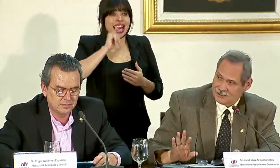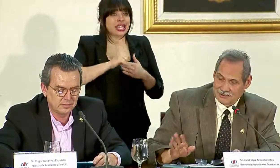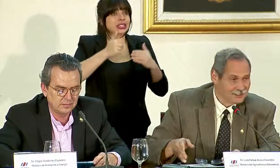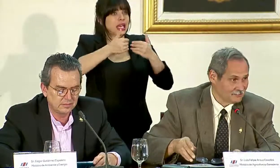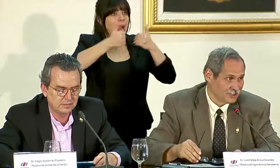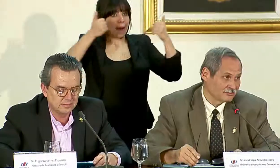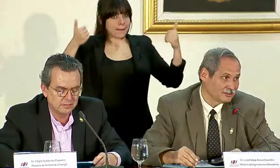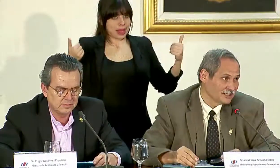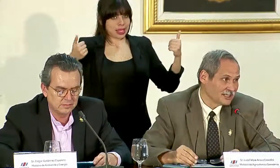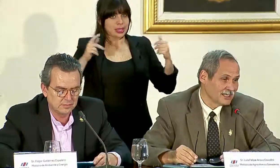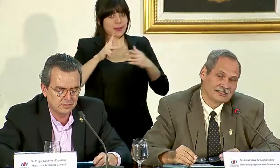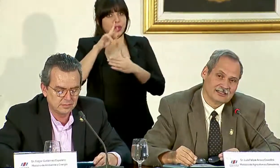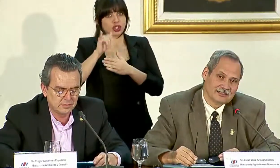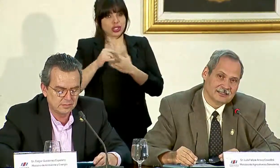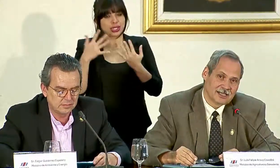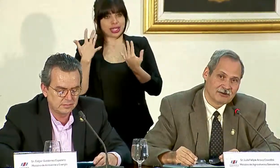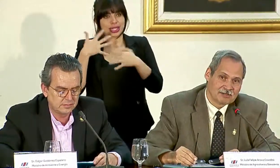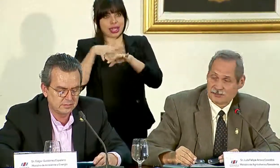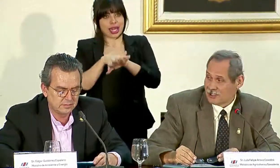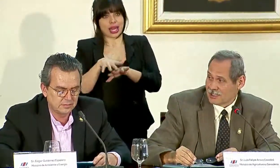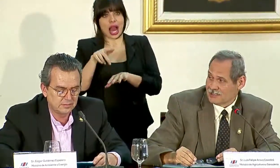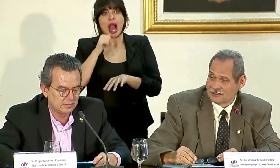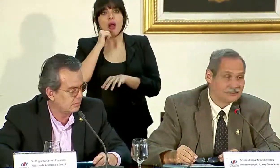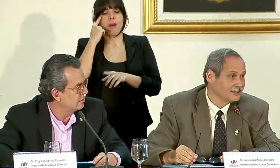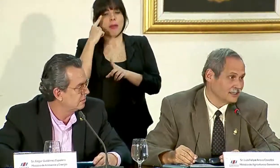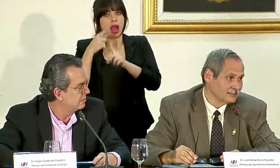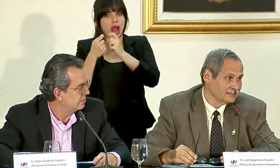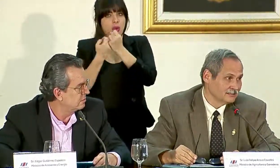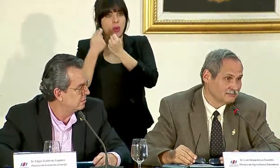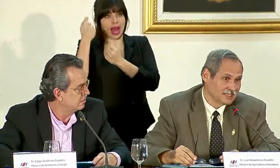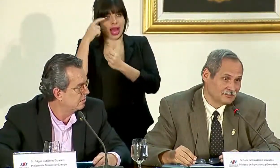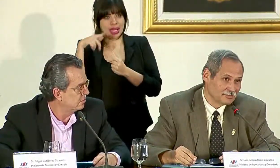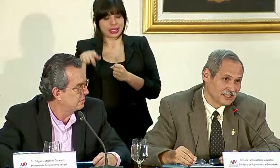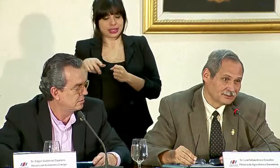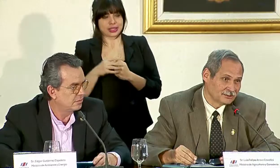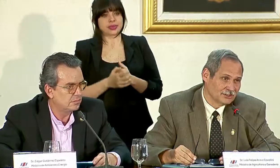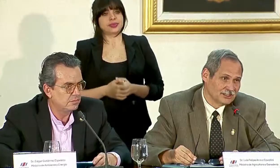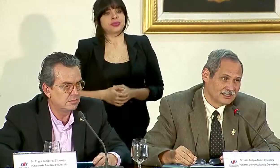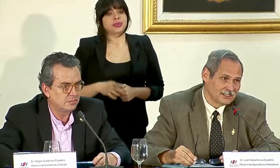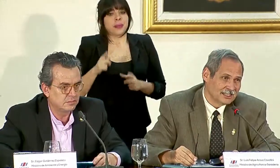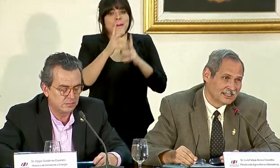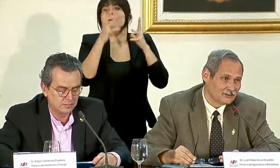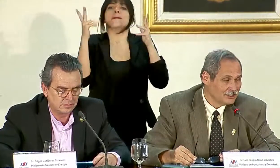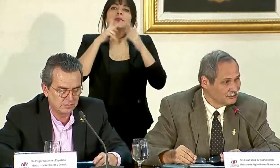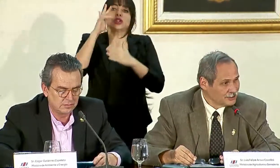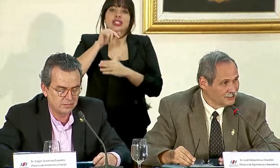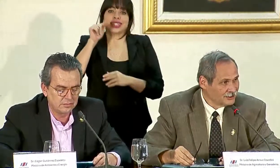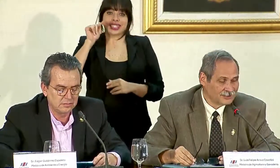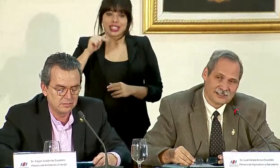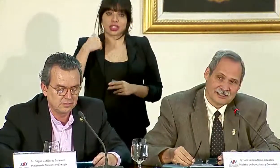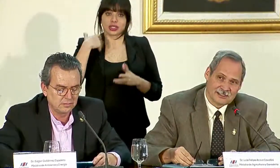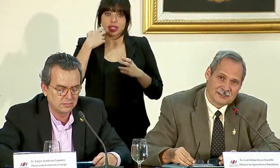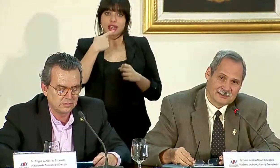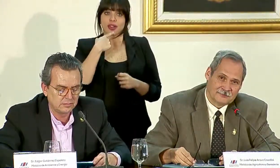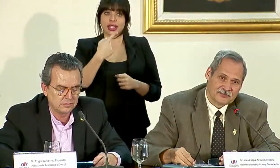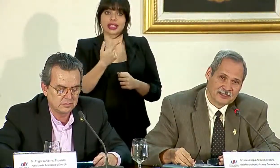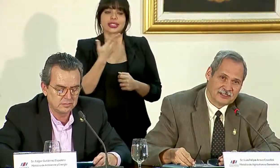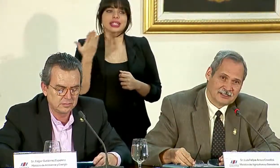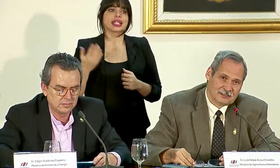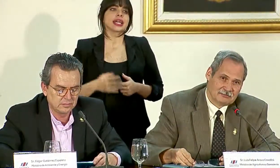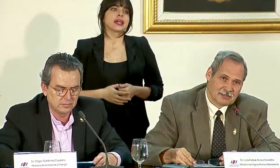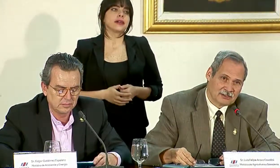aparte del proyecto integral de agua para Guanacaste, que es ese megaproyecto y en el cual yo quiero decir que,